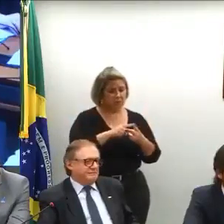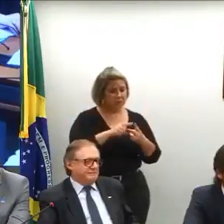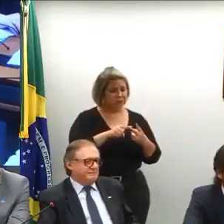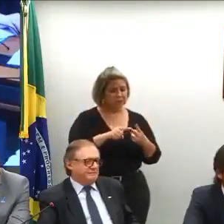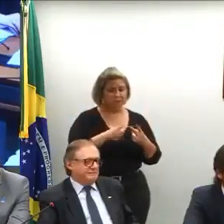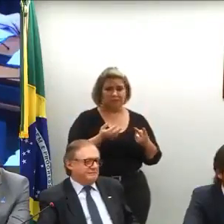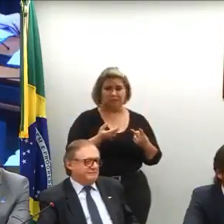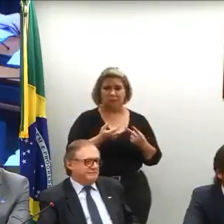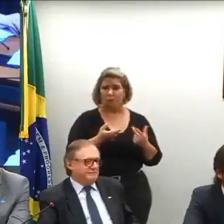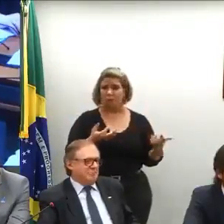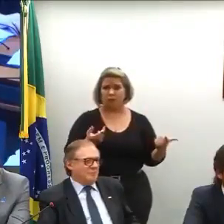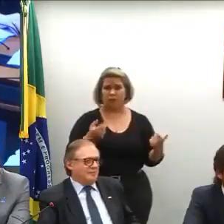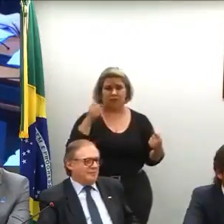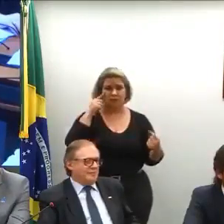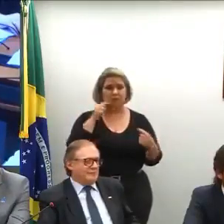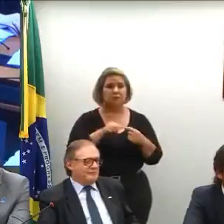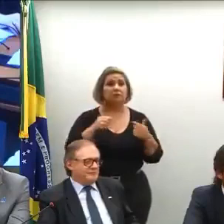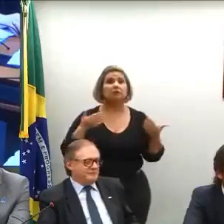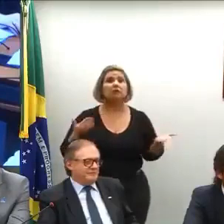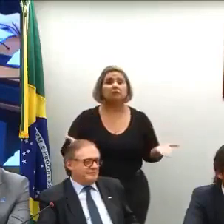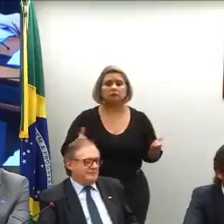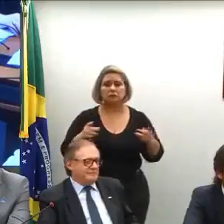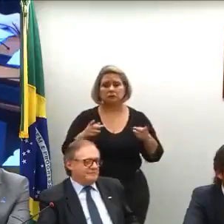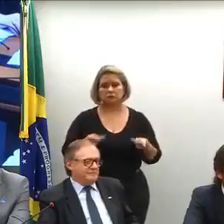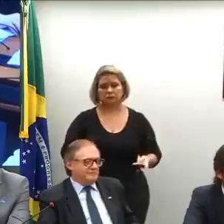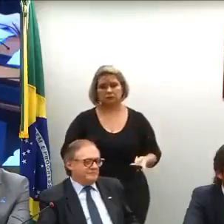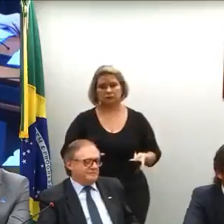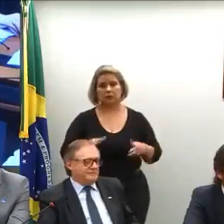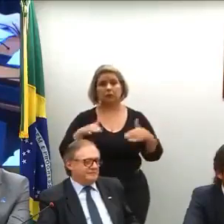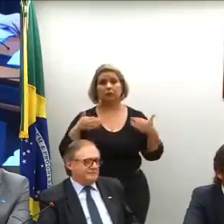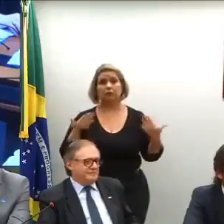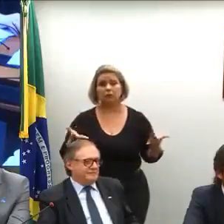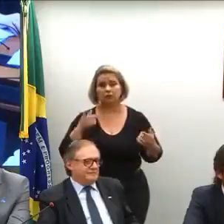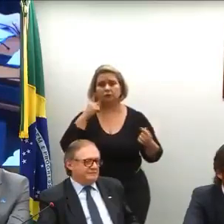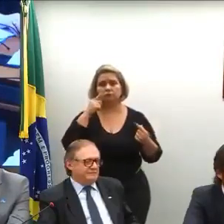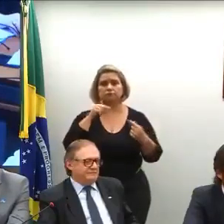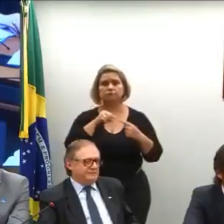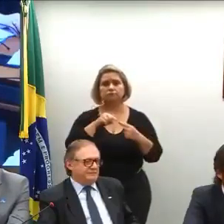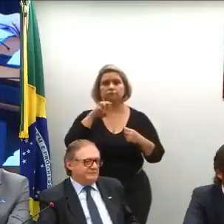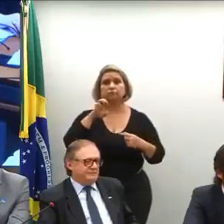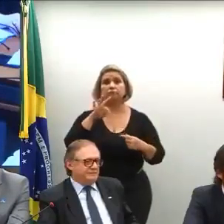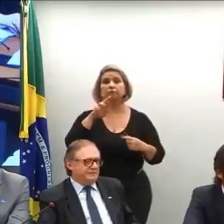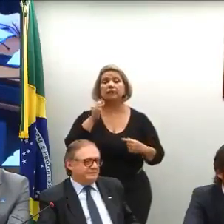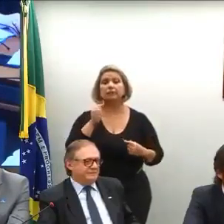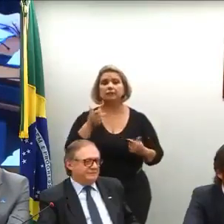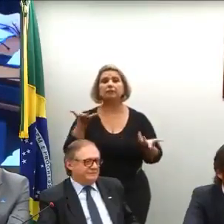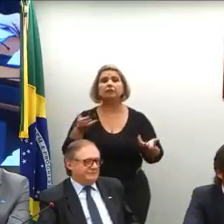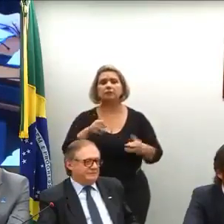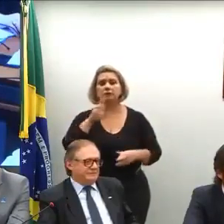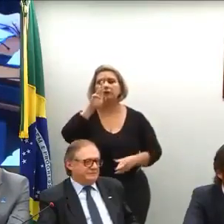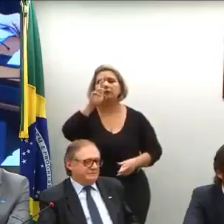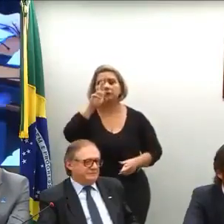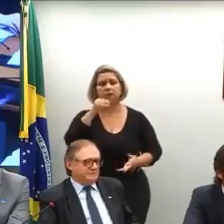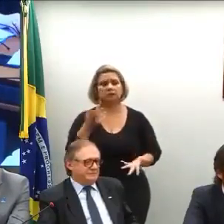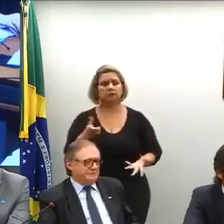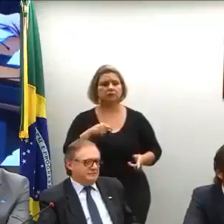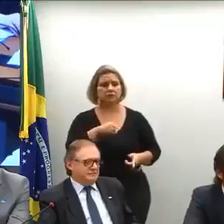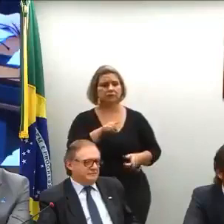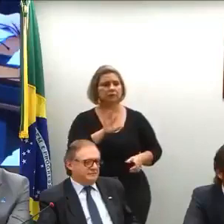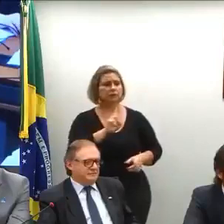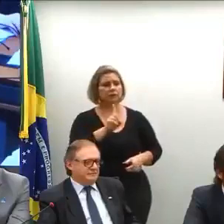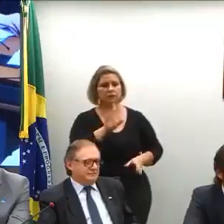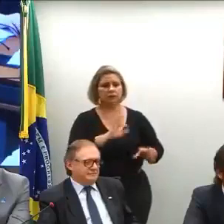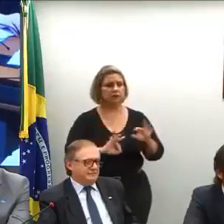da educação. Cadê os projetos? Cadê as metas? Quem são os responsáveis? Isso daqui não é planejamento